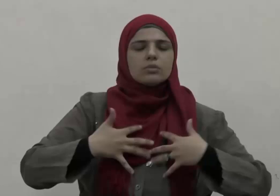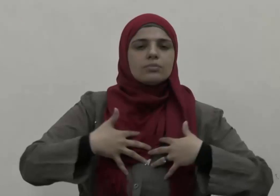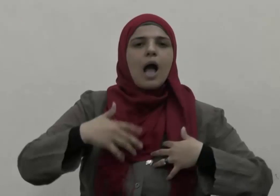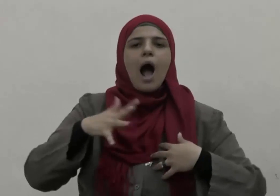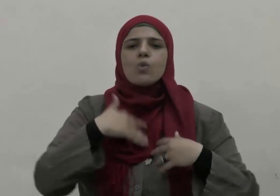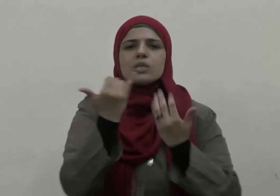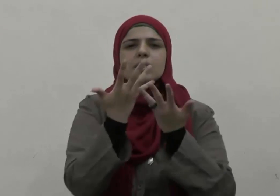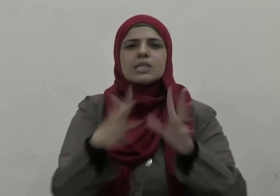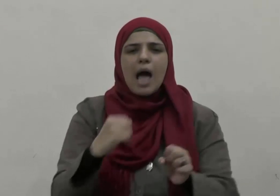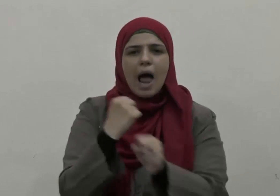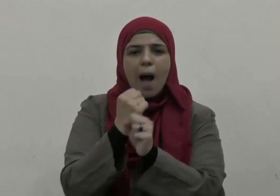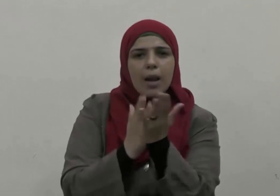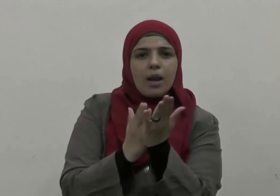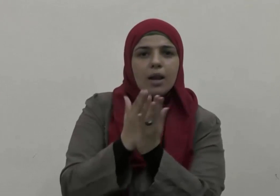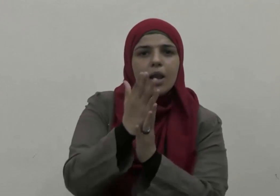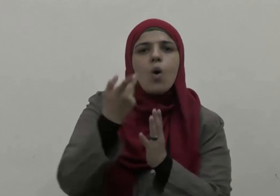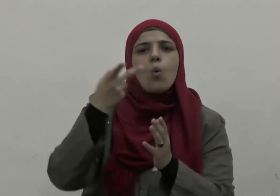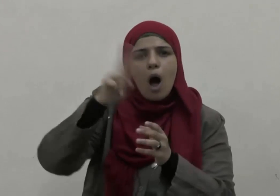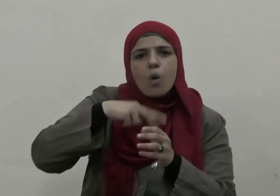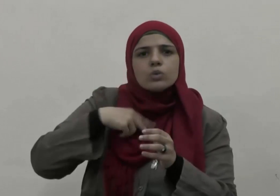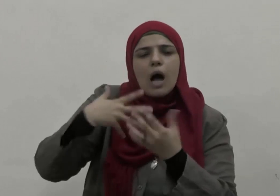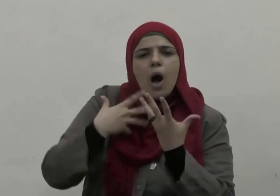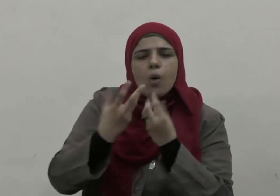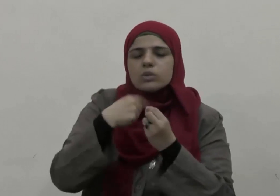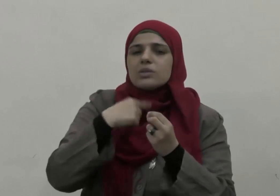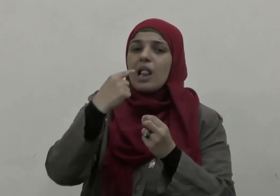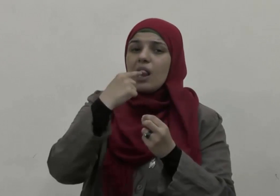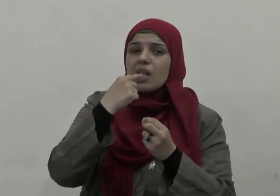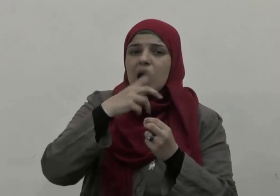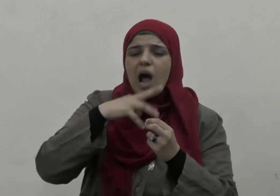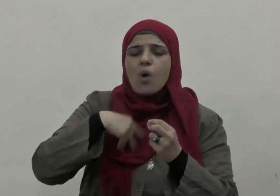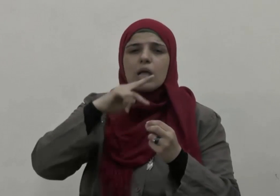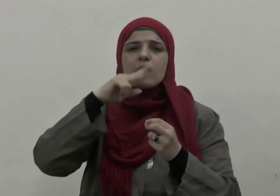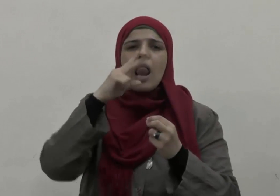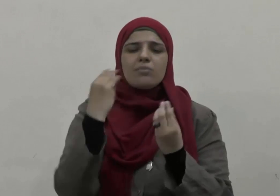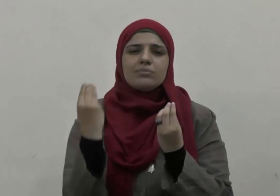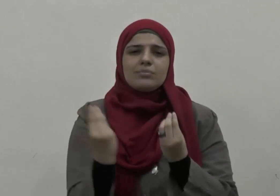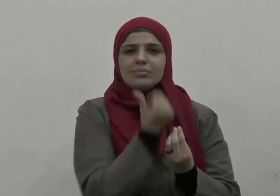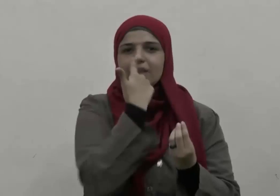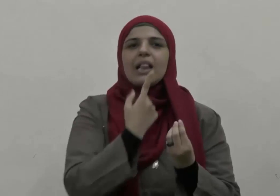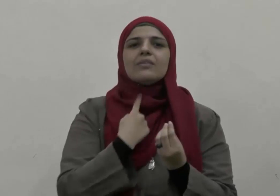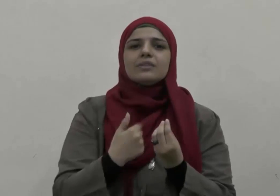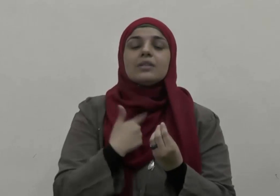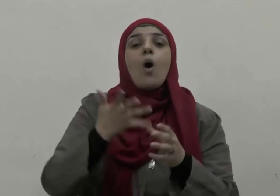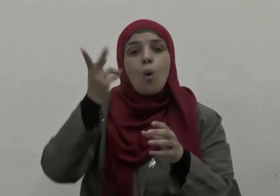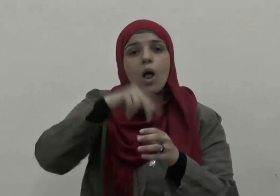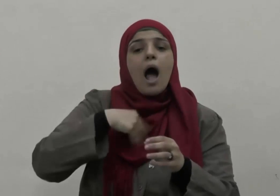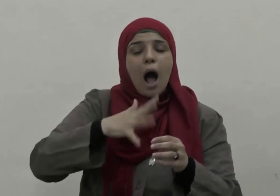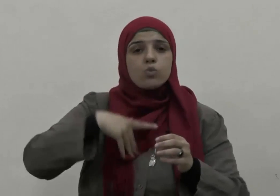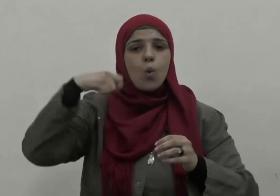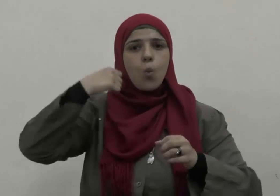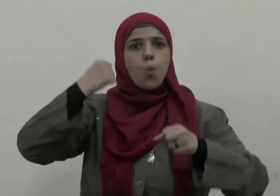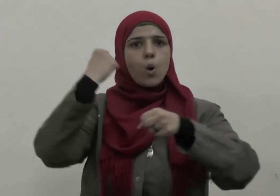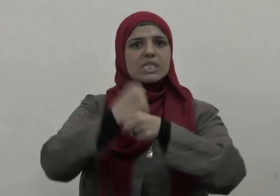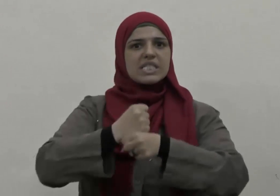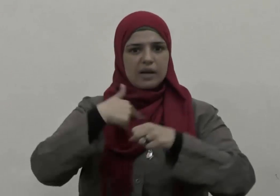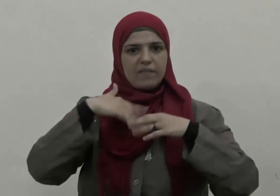ويسر لي أمري واحل العقدة من لساني يفقه قولي واجعل لي وزيرا من